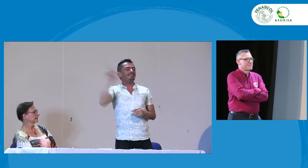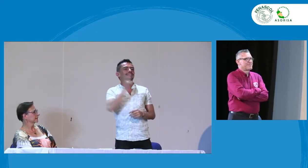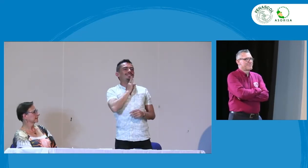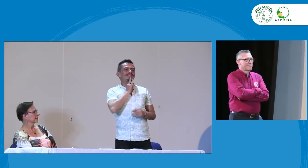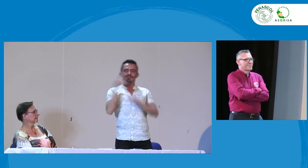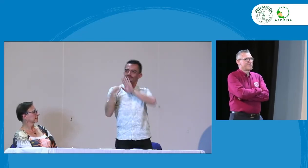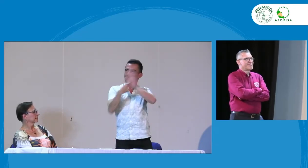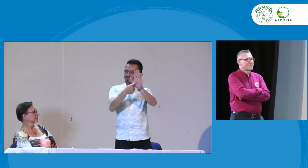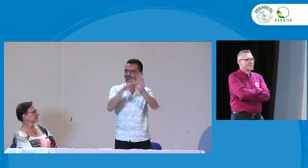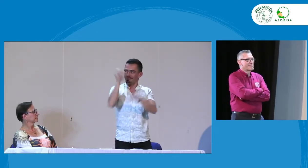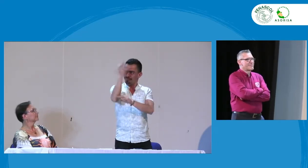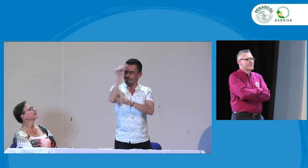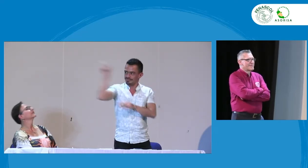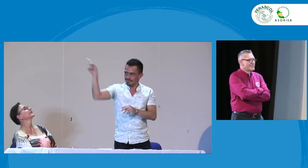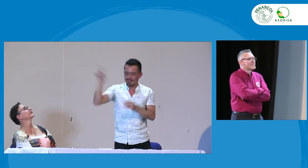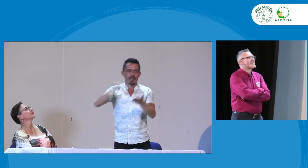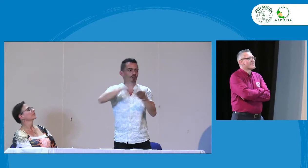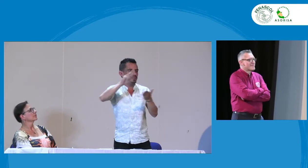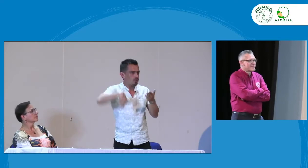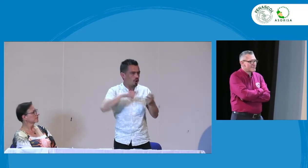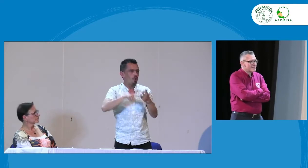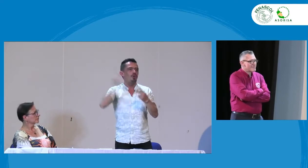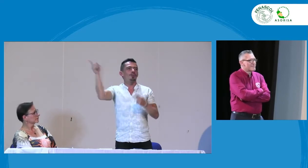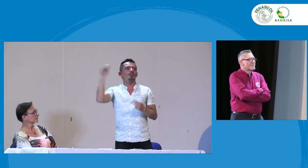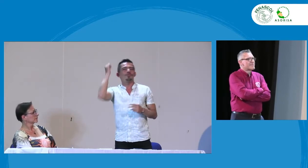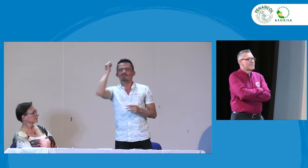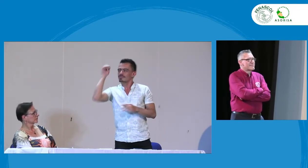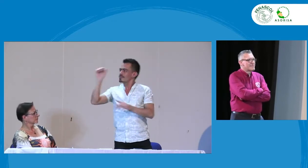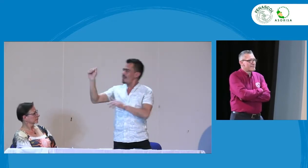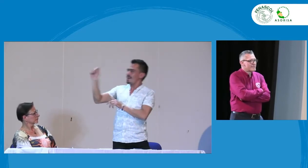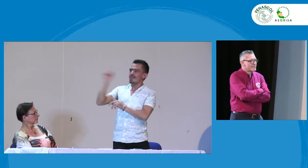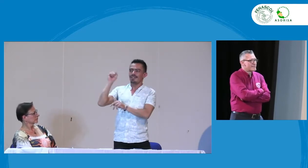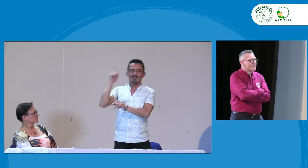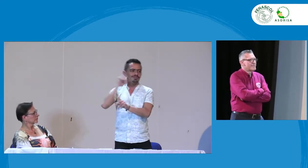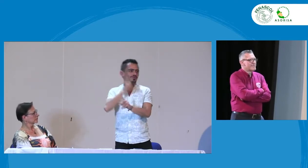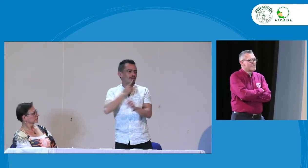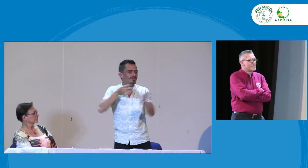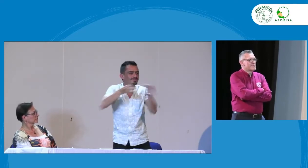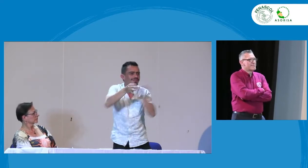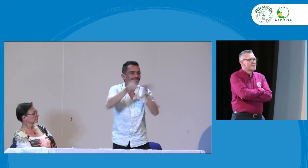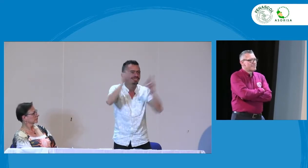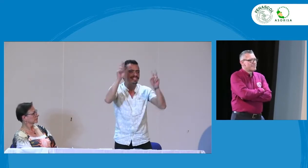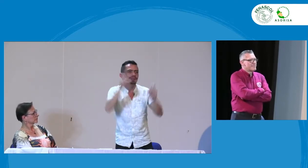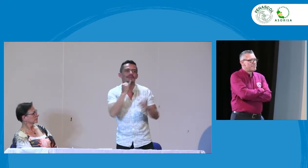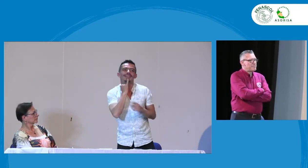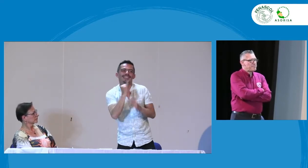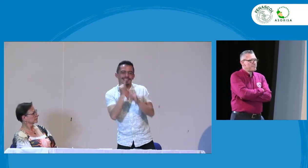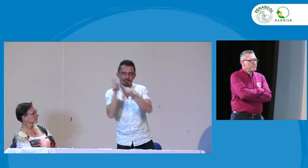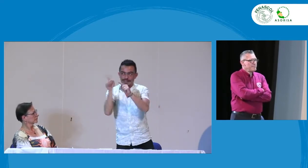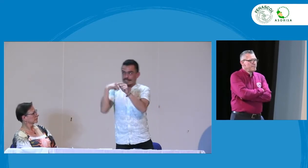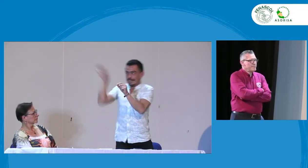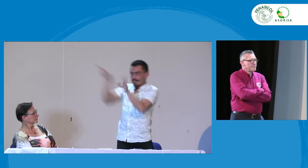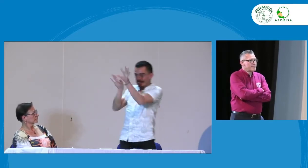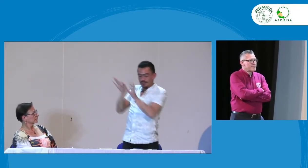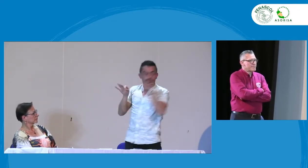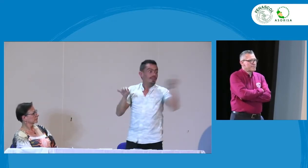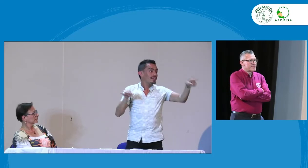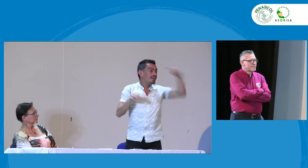respuesta tiene diferentes elementos que deben relacionarse entre sí la convención por supuesto todo lo que hablaron sobre